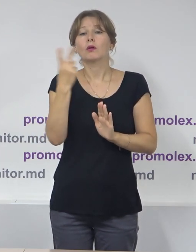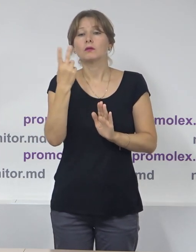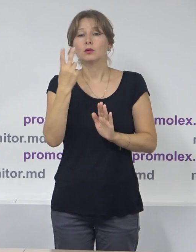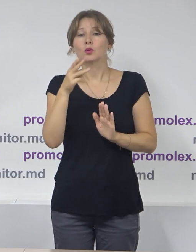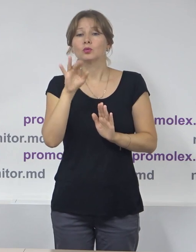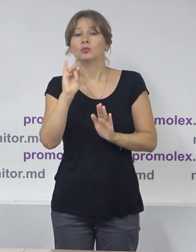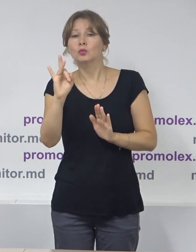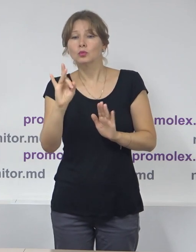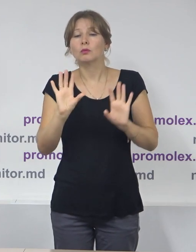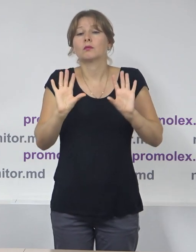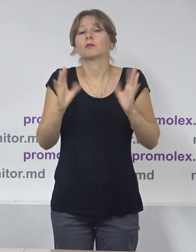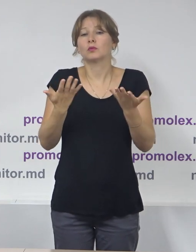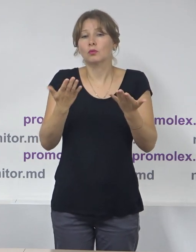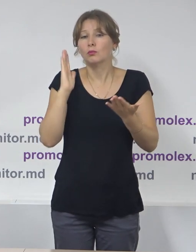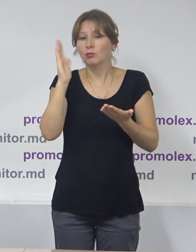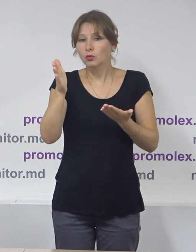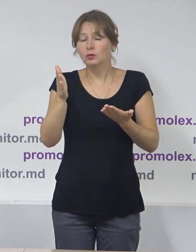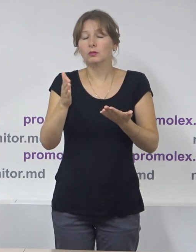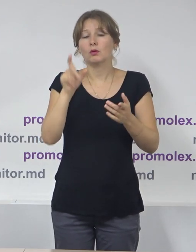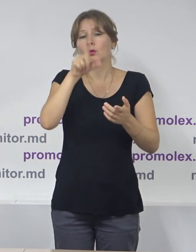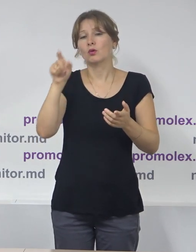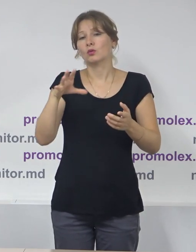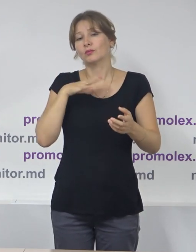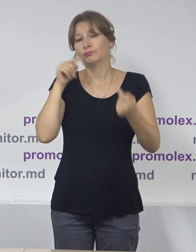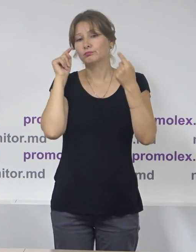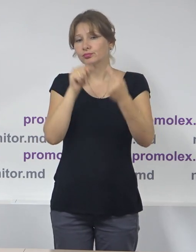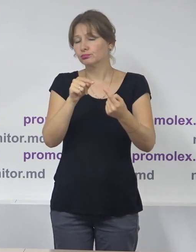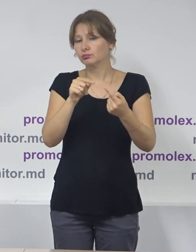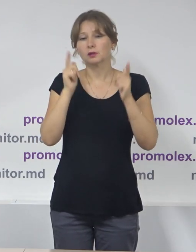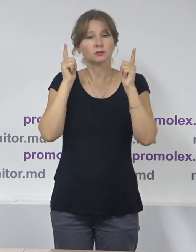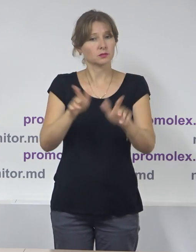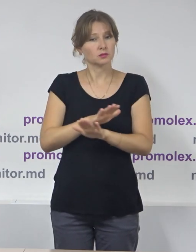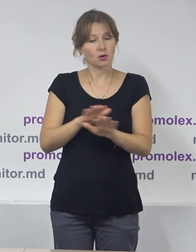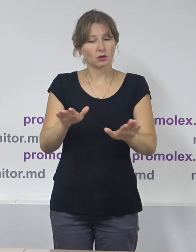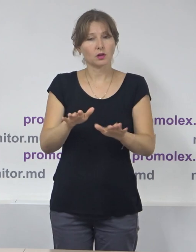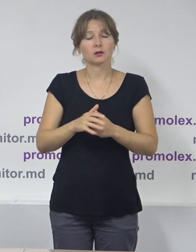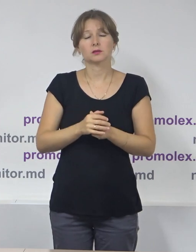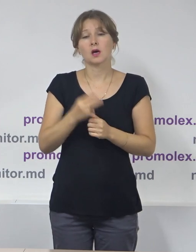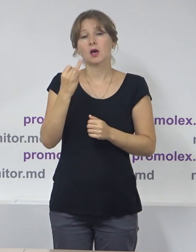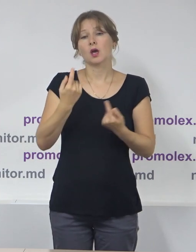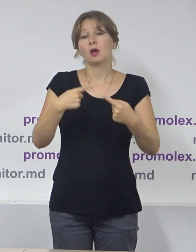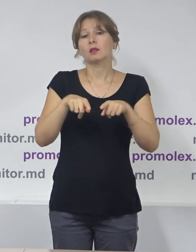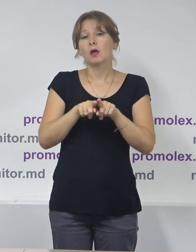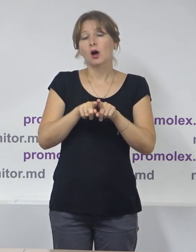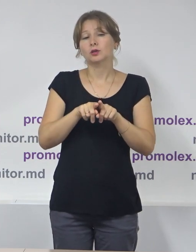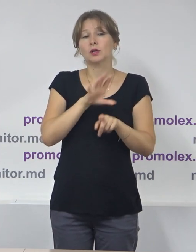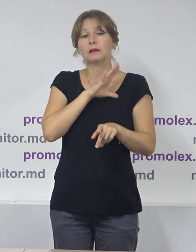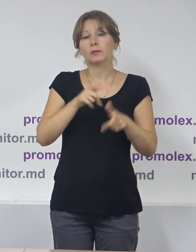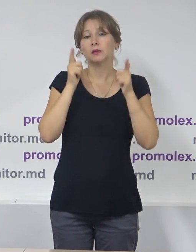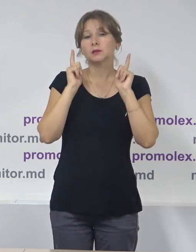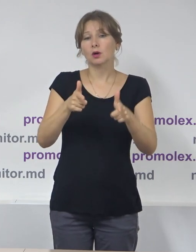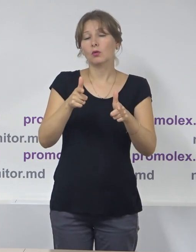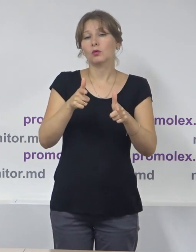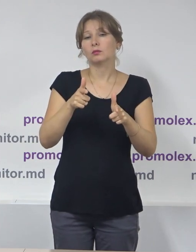scurtin, cu acest fapt am fost în dezacord cu autoritățile și la fel am fost în dezacord cu autoritățile în ceea